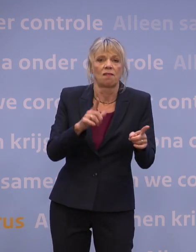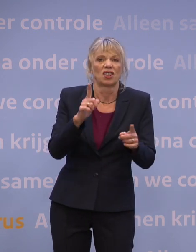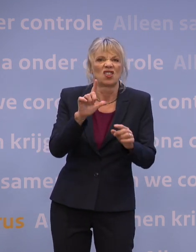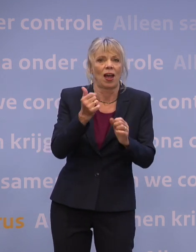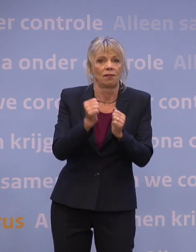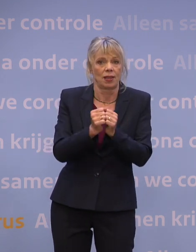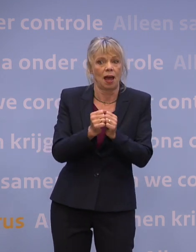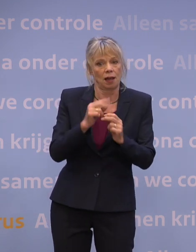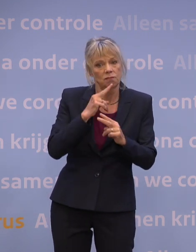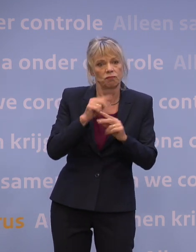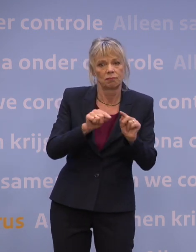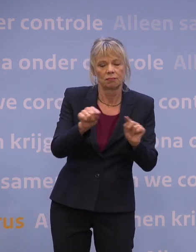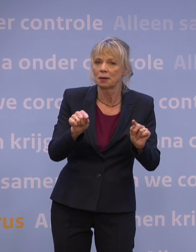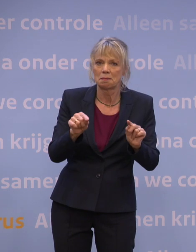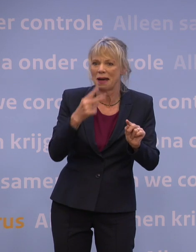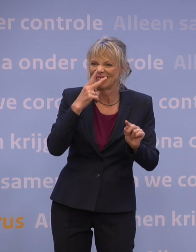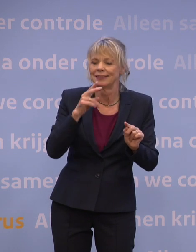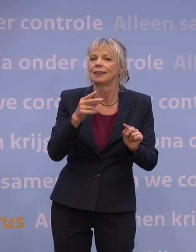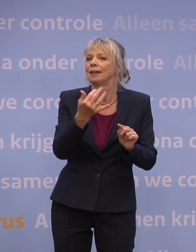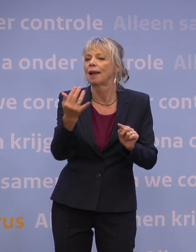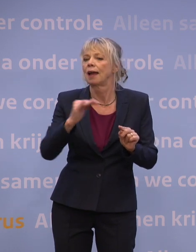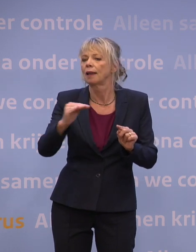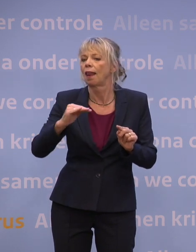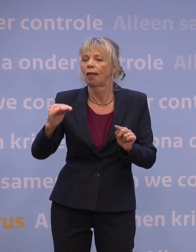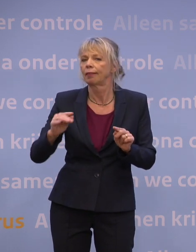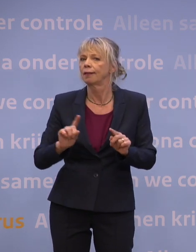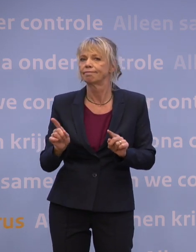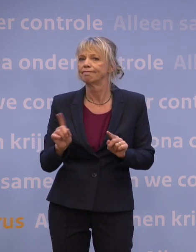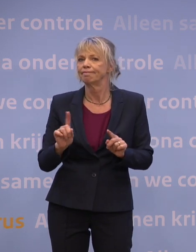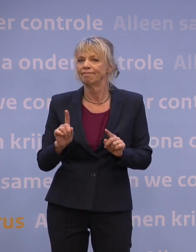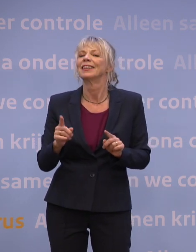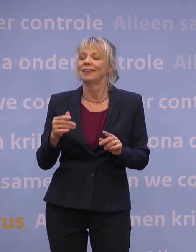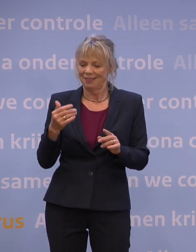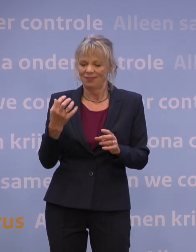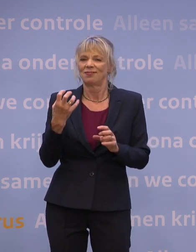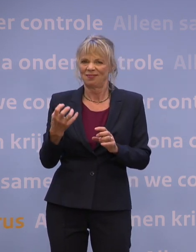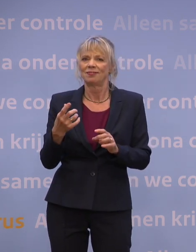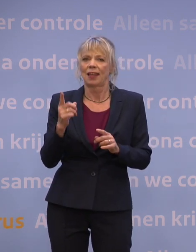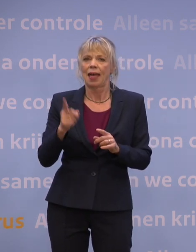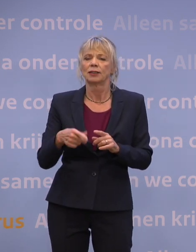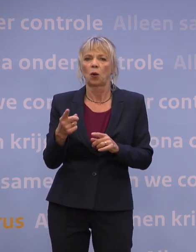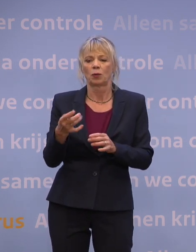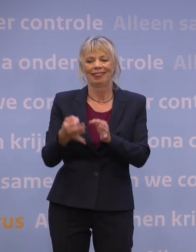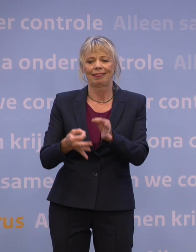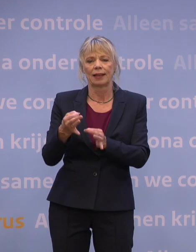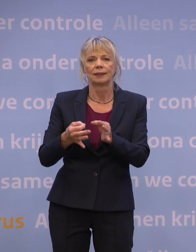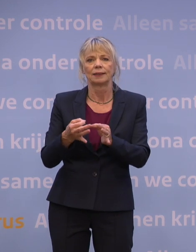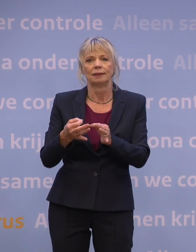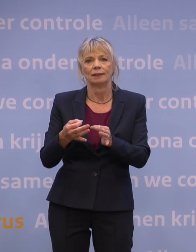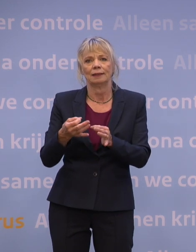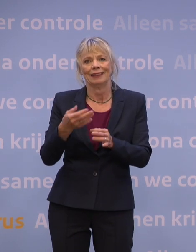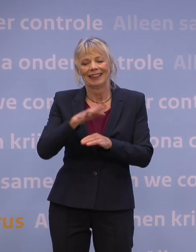Maar nou zie ik toch dat een aantal landen daar nog niet helemaal aan gaat voldoen. Sommigen willen ook kinderen vanaf 6 testen, soms zelfs nog jonger.